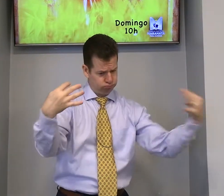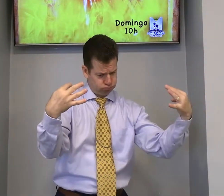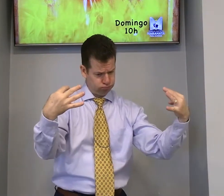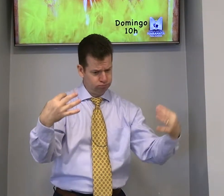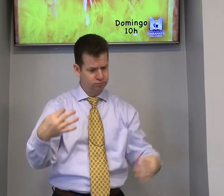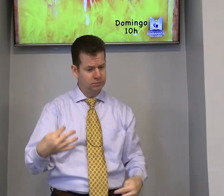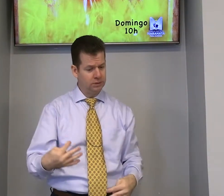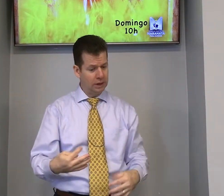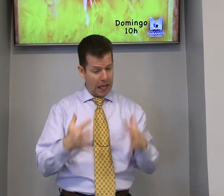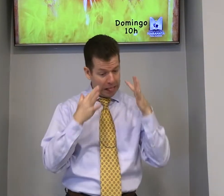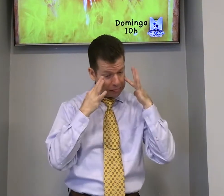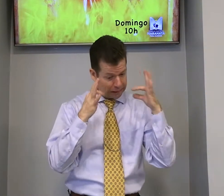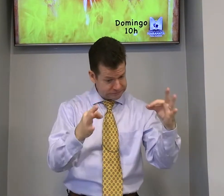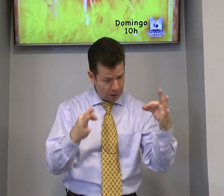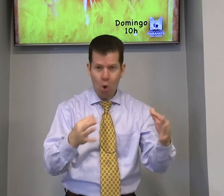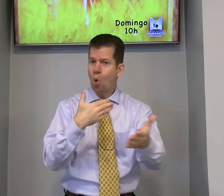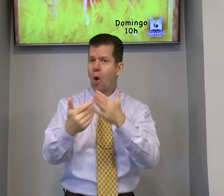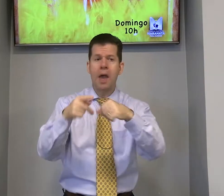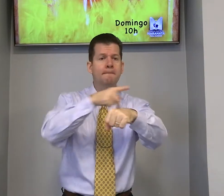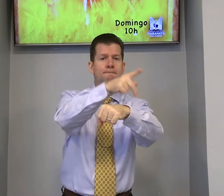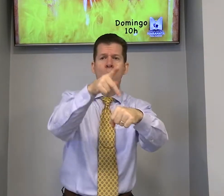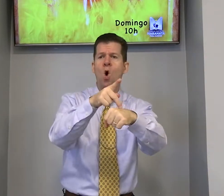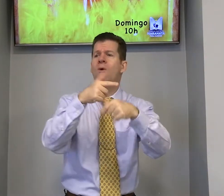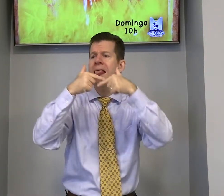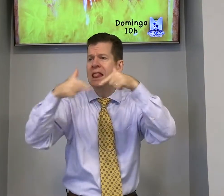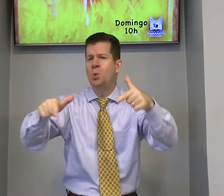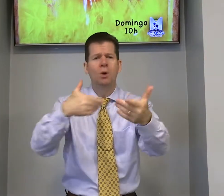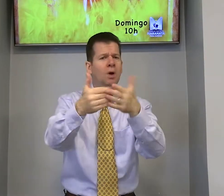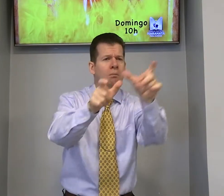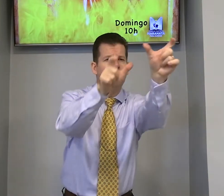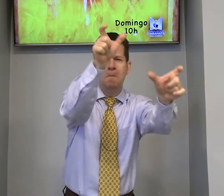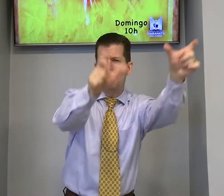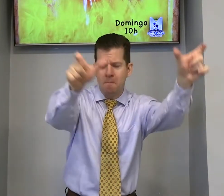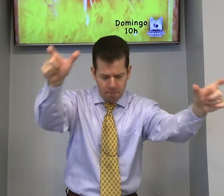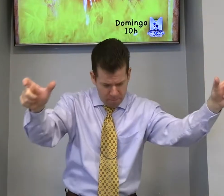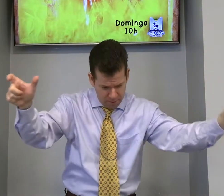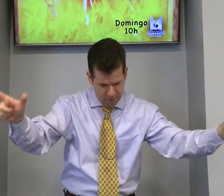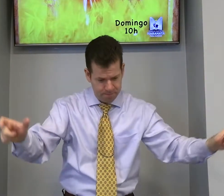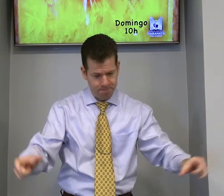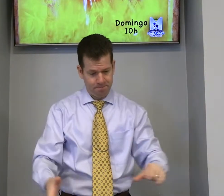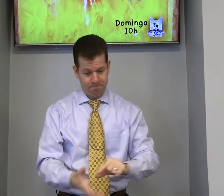todos precisam olhar, dar atenção qualquer pessoa.